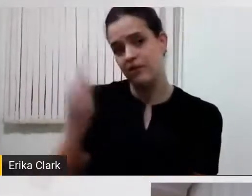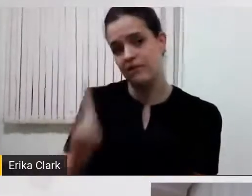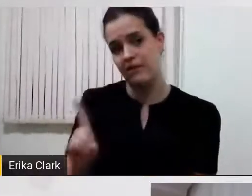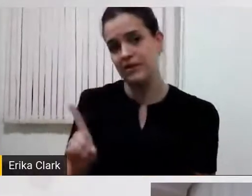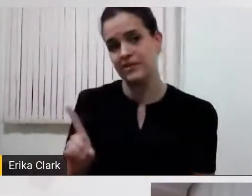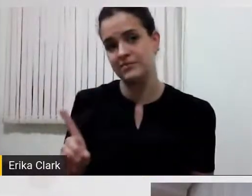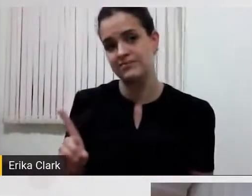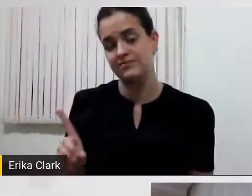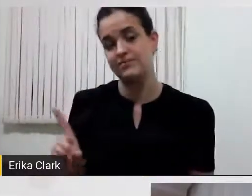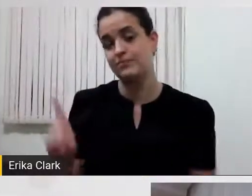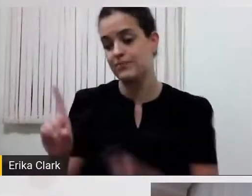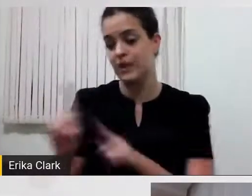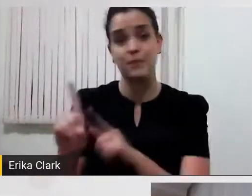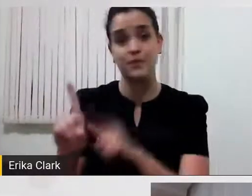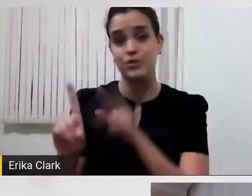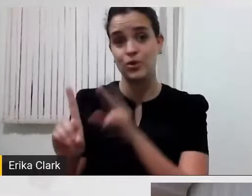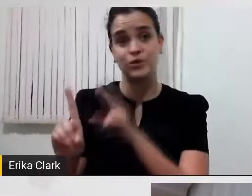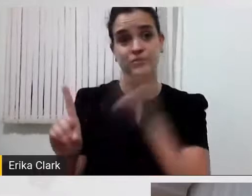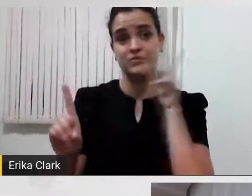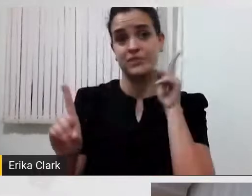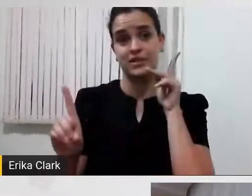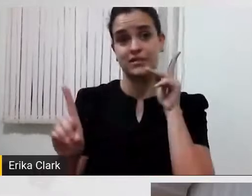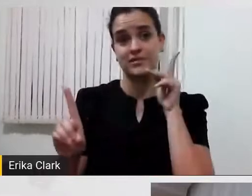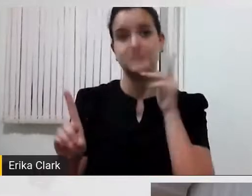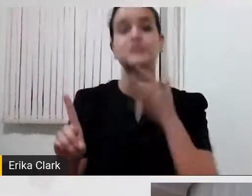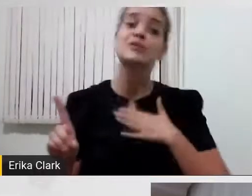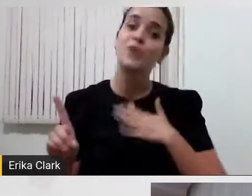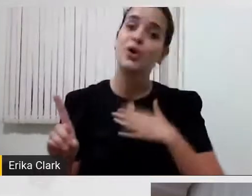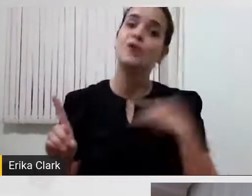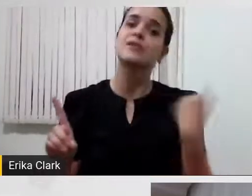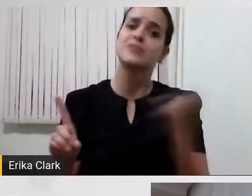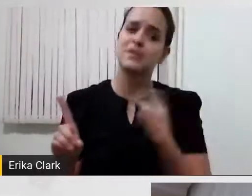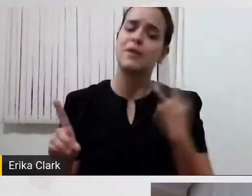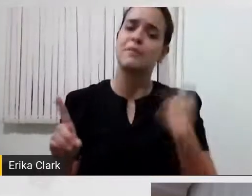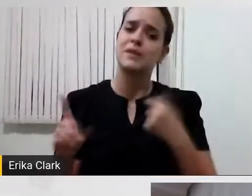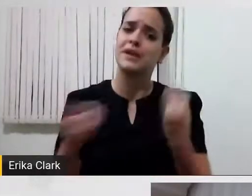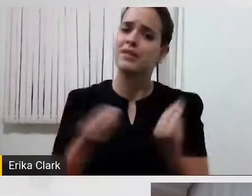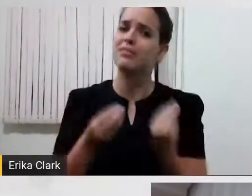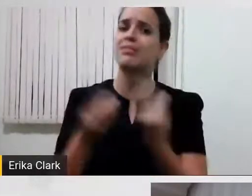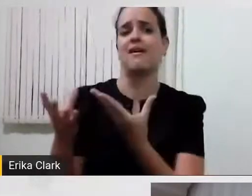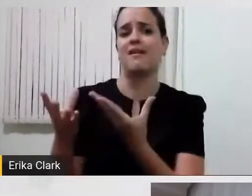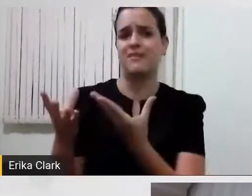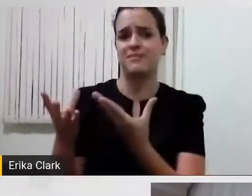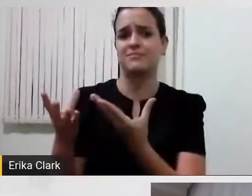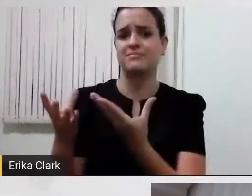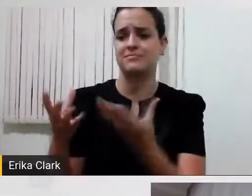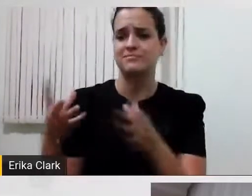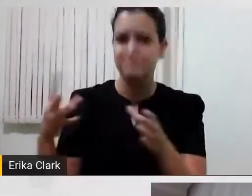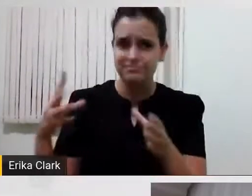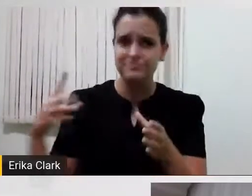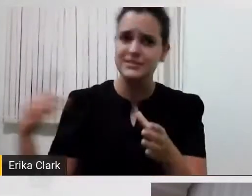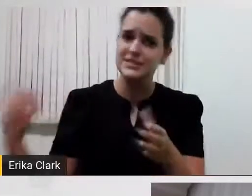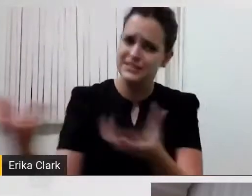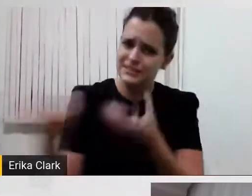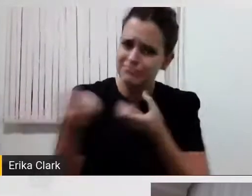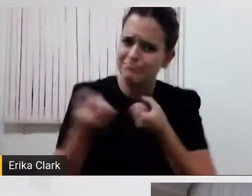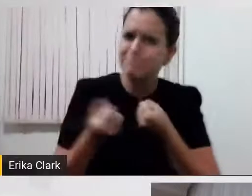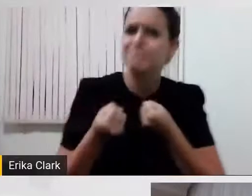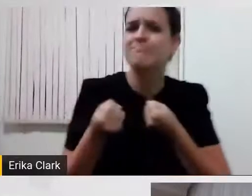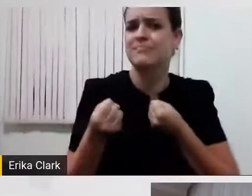próximo, e a nós mesmos, quando nós não mudamos condição de pertencimento. Como é ruim nós irmos a um